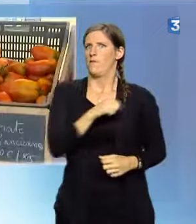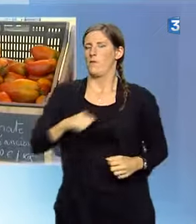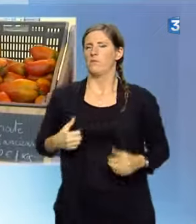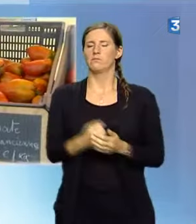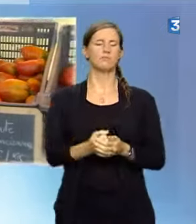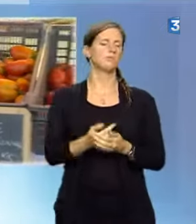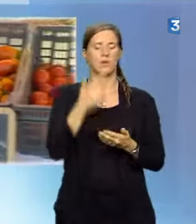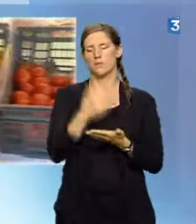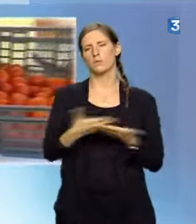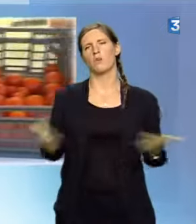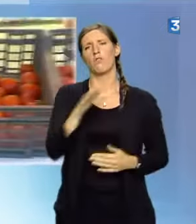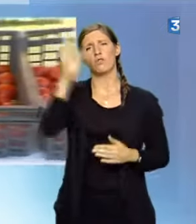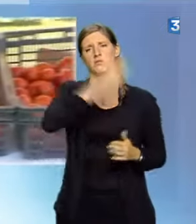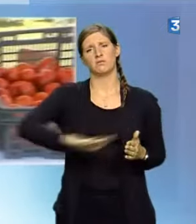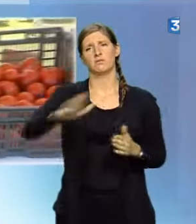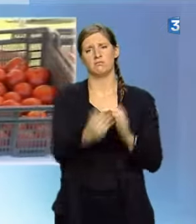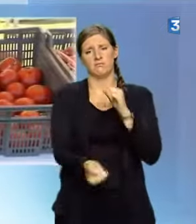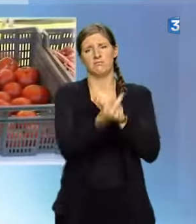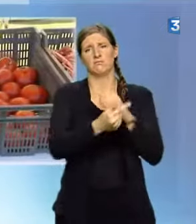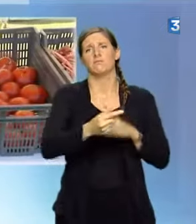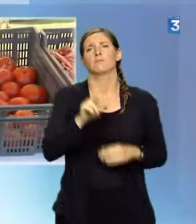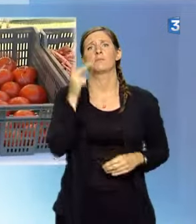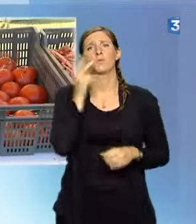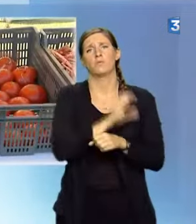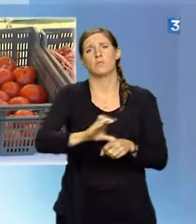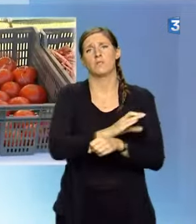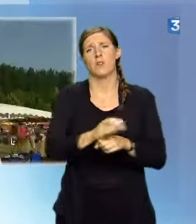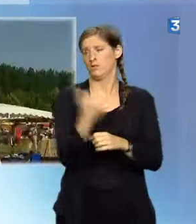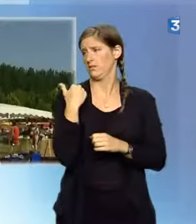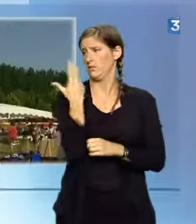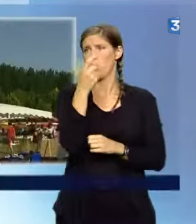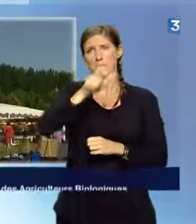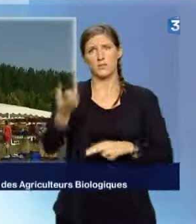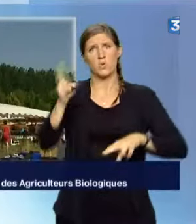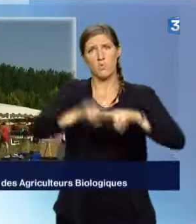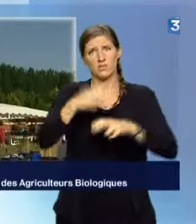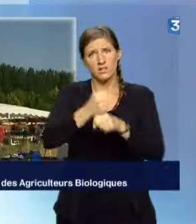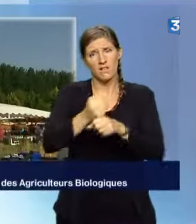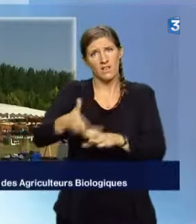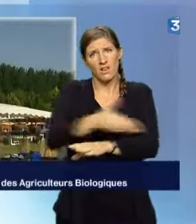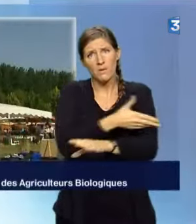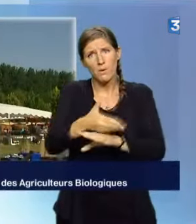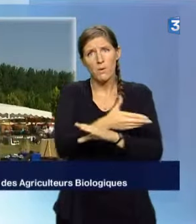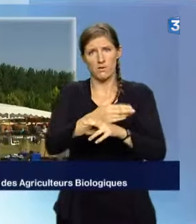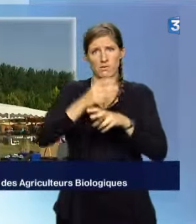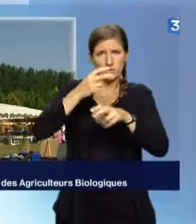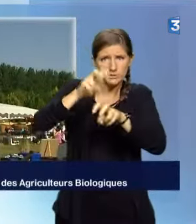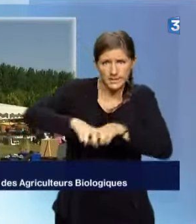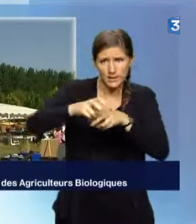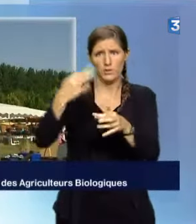en Poitou-Charente, une région qui a tristement le record de 3 décès en viticulture. Il faut savoir qu'en Poitou-Charente, y a 4% de la